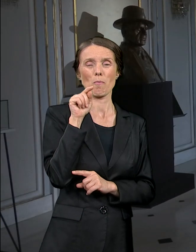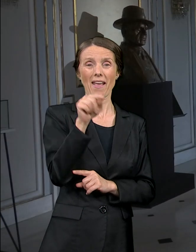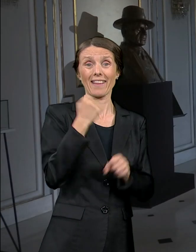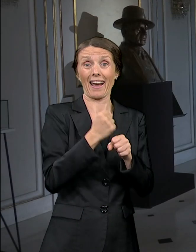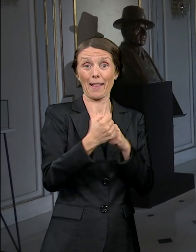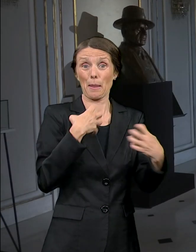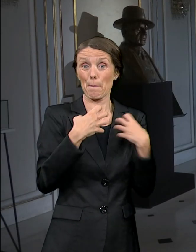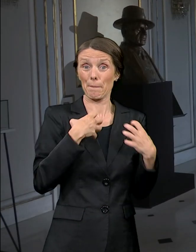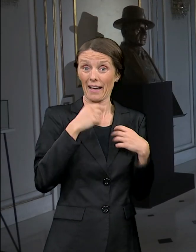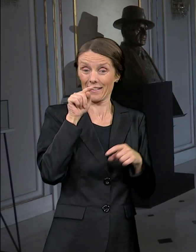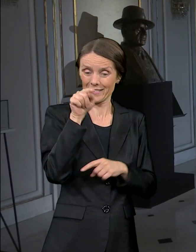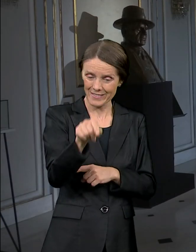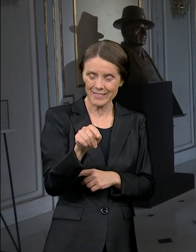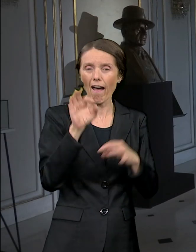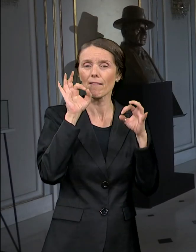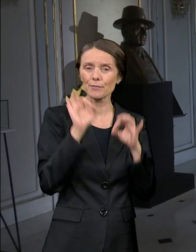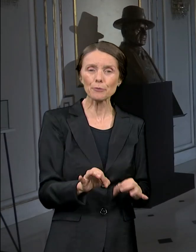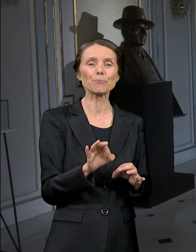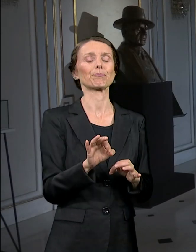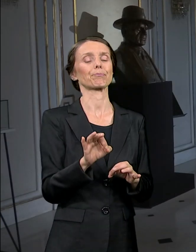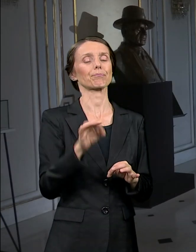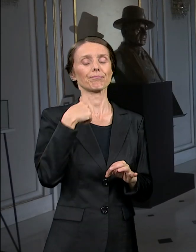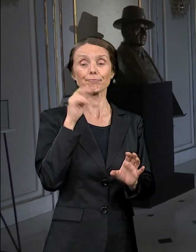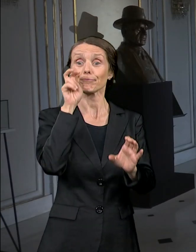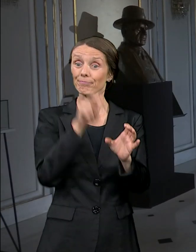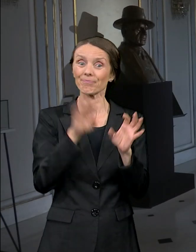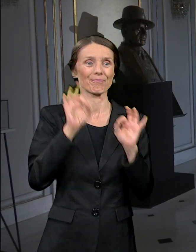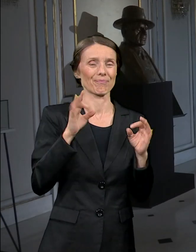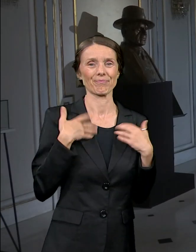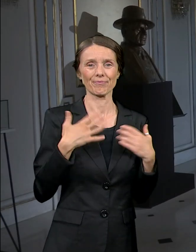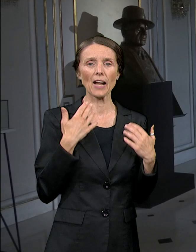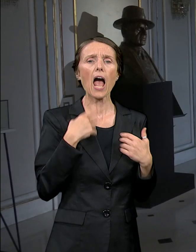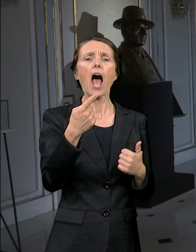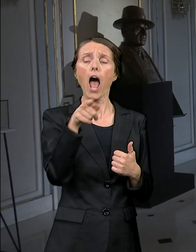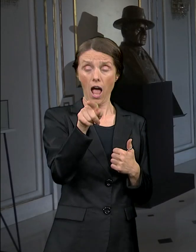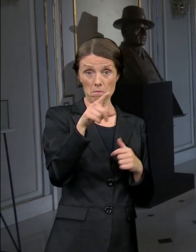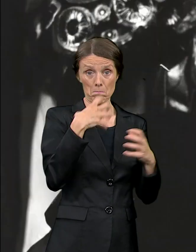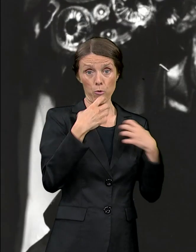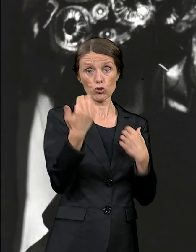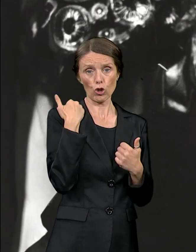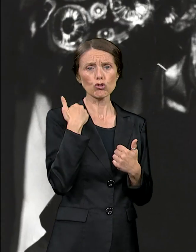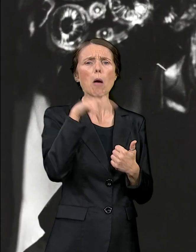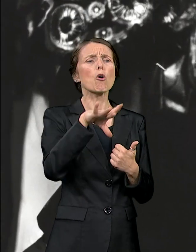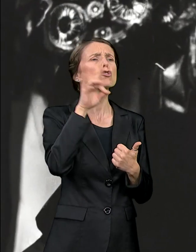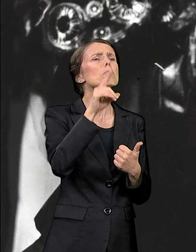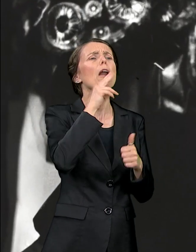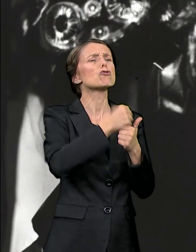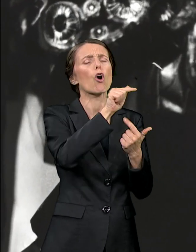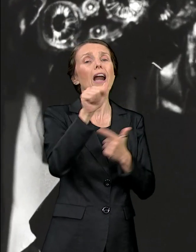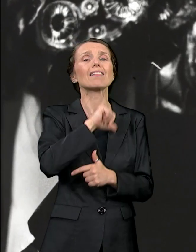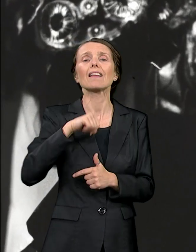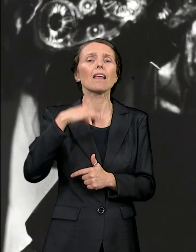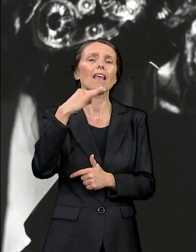rekli su, sve možeš da biraš saradnike, sem kostimografa, to će biti Milanka Berberović. Nisam imao nikakve